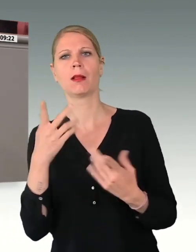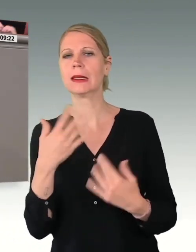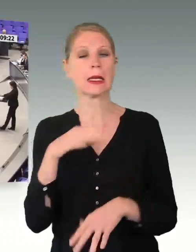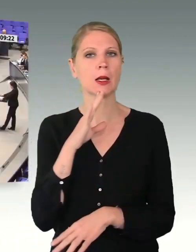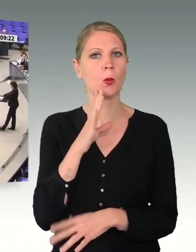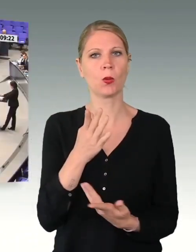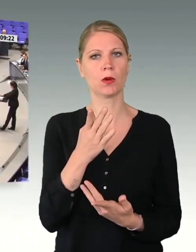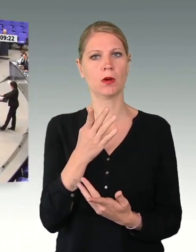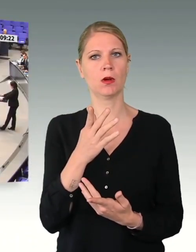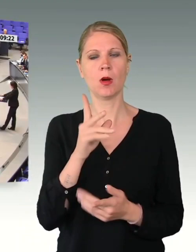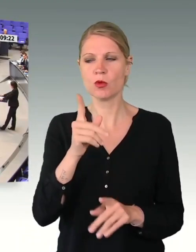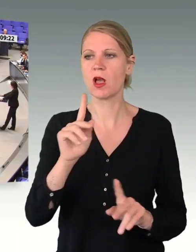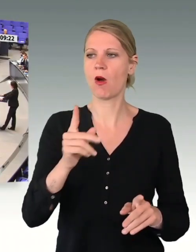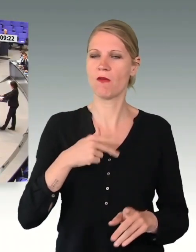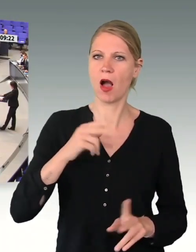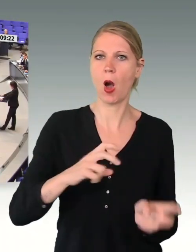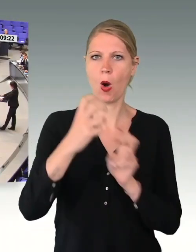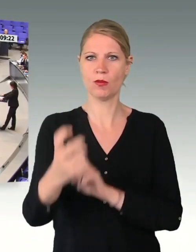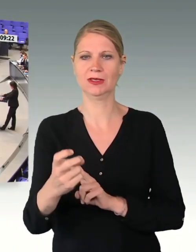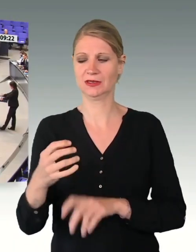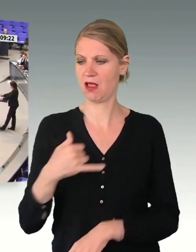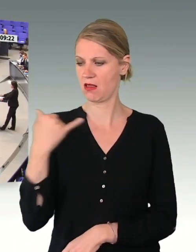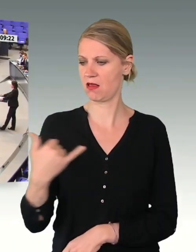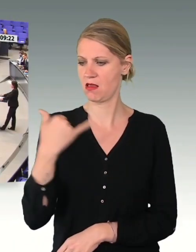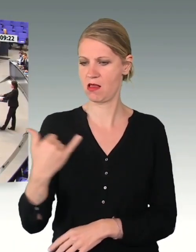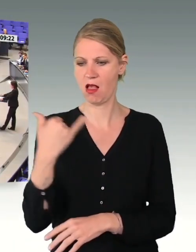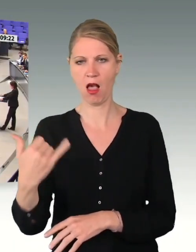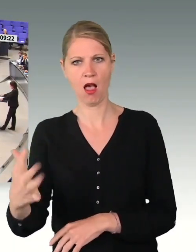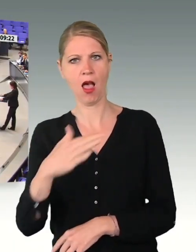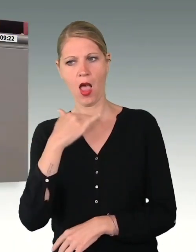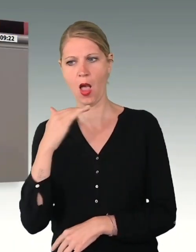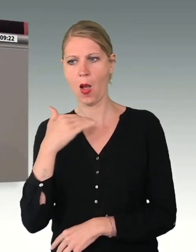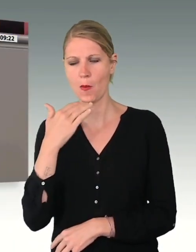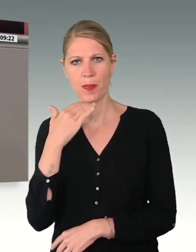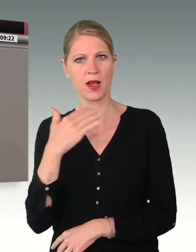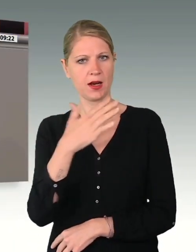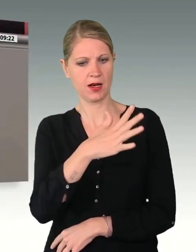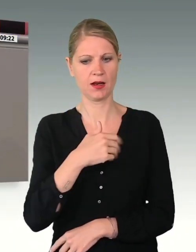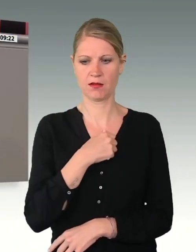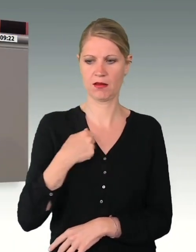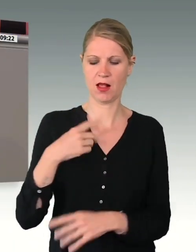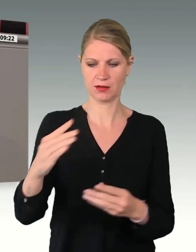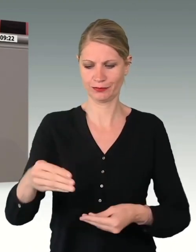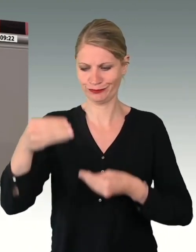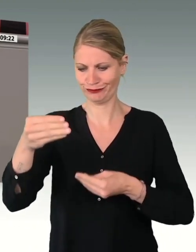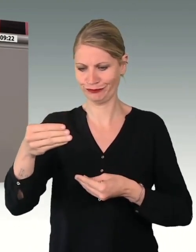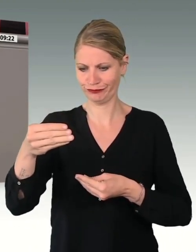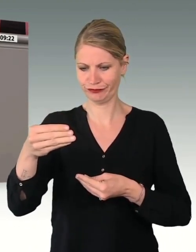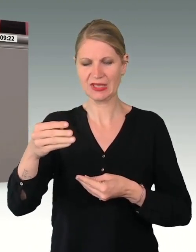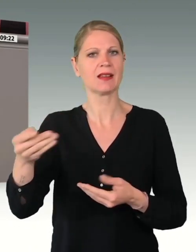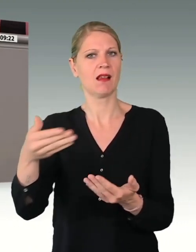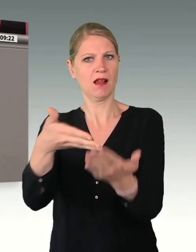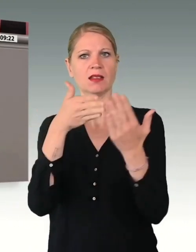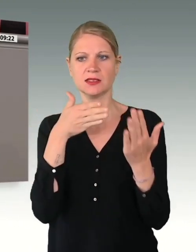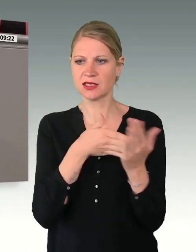Jahr für Jahr zeigt der Bericht der Wehrbeauftragten schonungslos den Ist-Zustand der Bundeswehr auf. Er hält schwarz auf